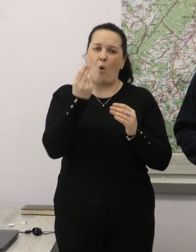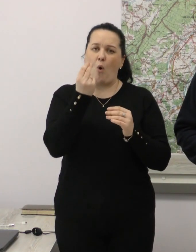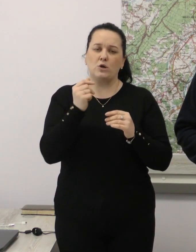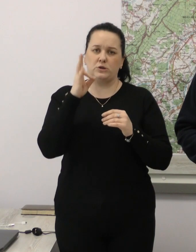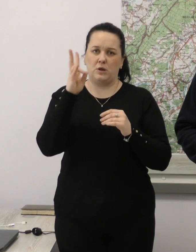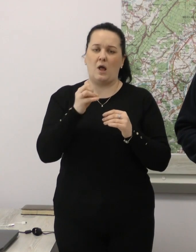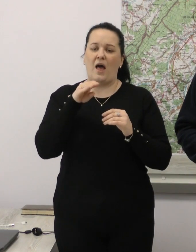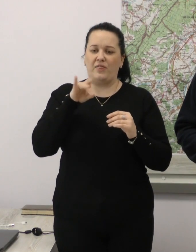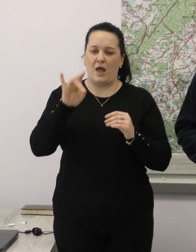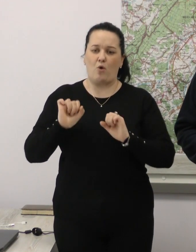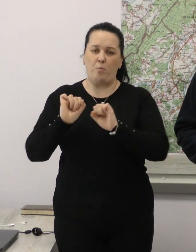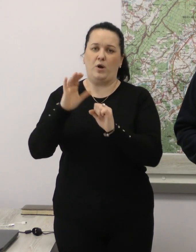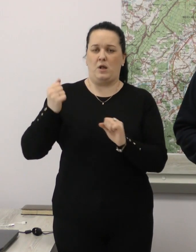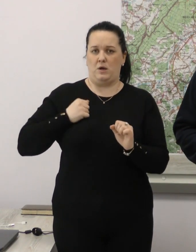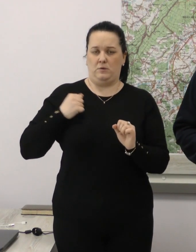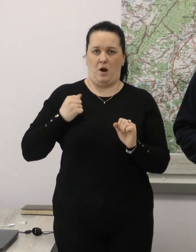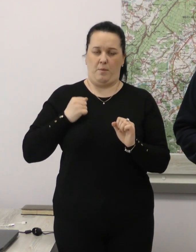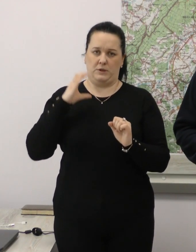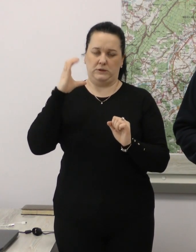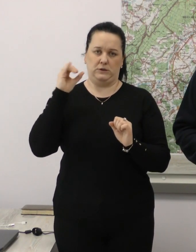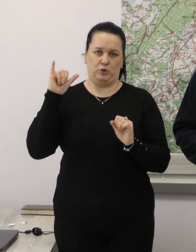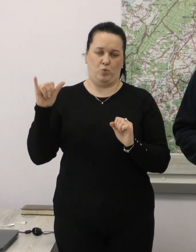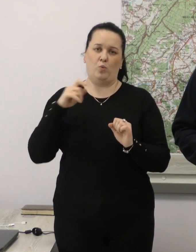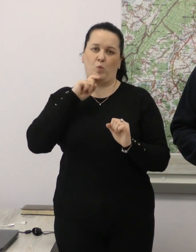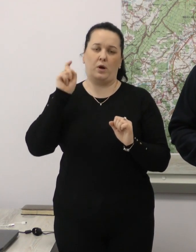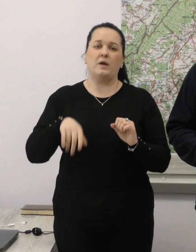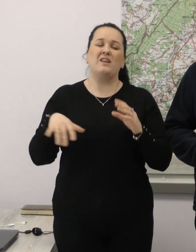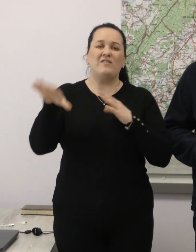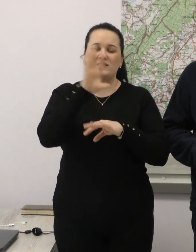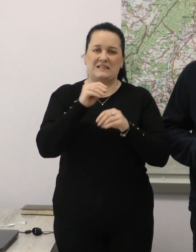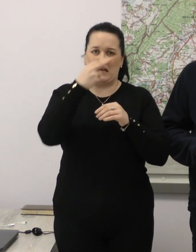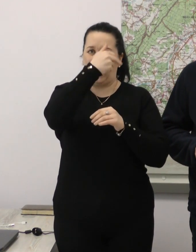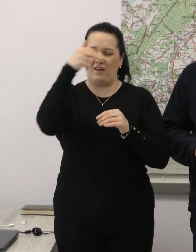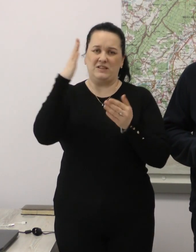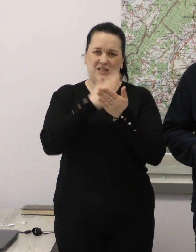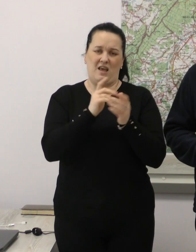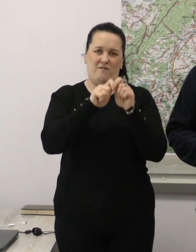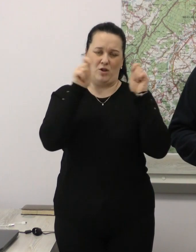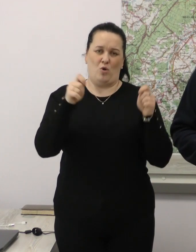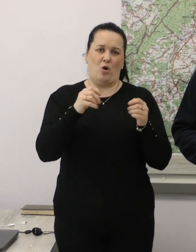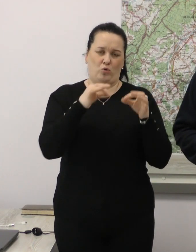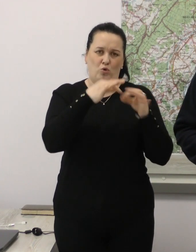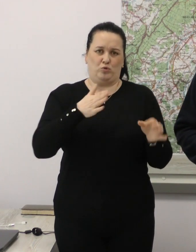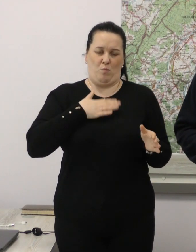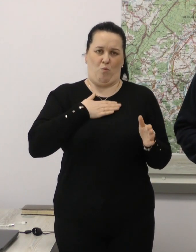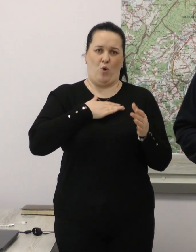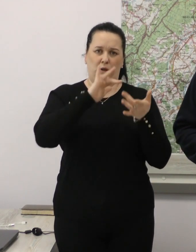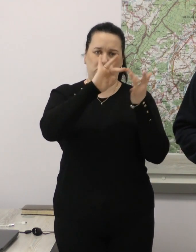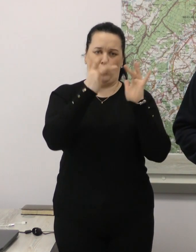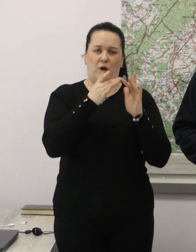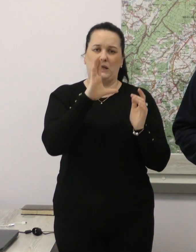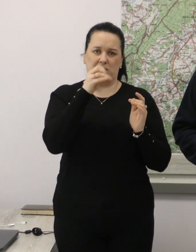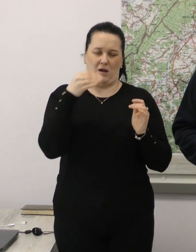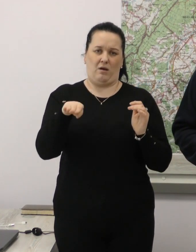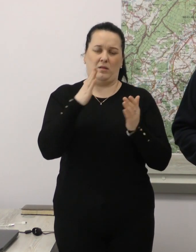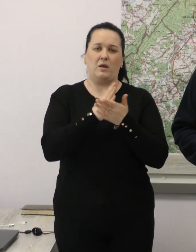кошти на допомогу теробороні та військових збройних силах України. Усі реквізити є в відкритому доступі на моїй сторінці та сайті. Для